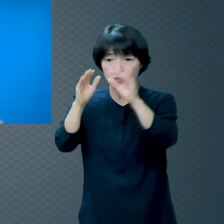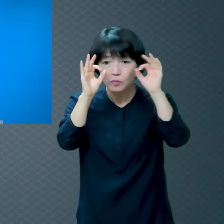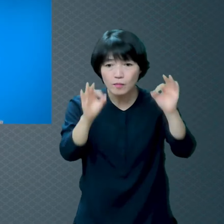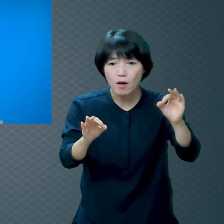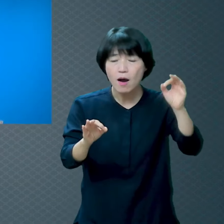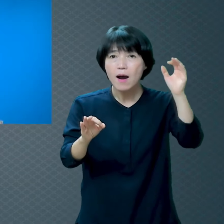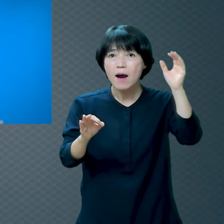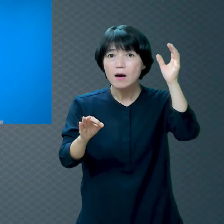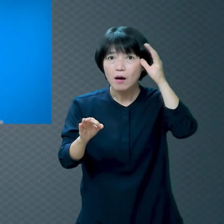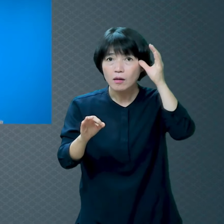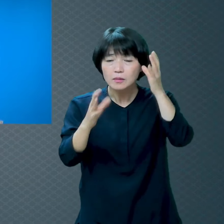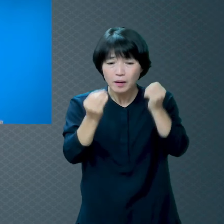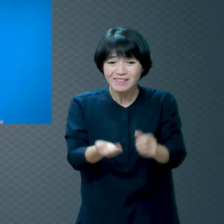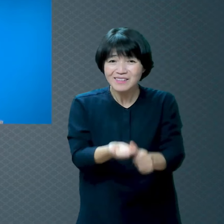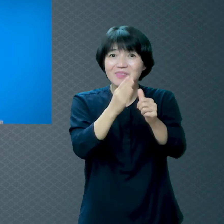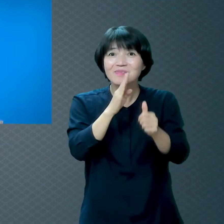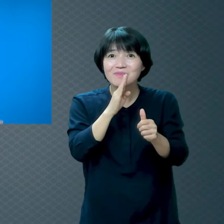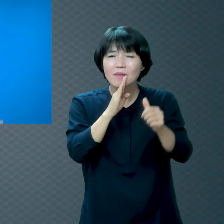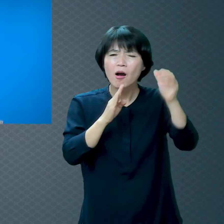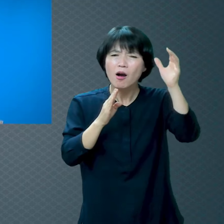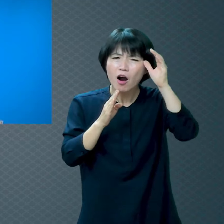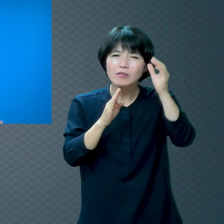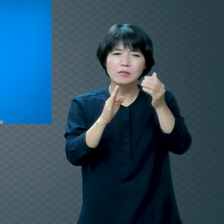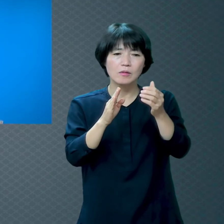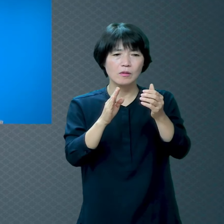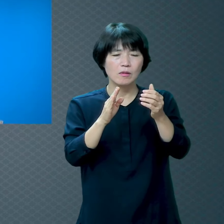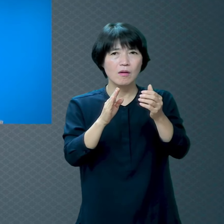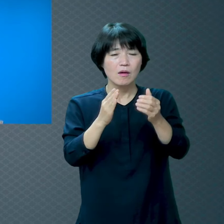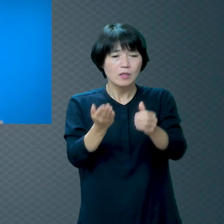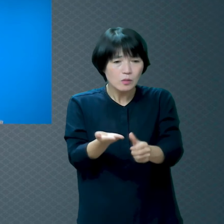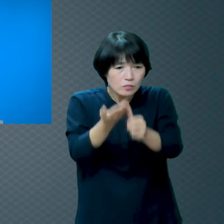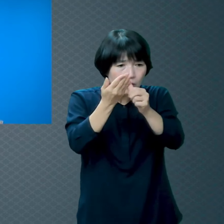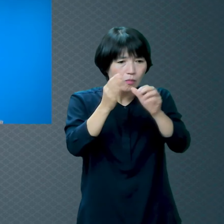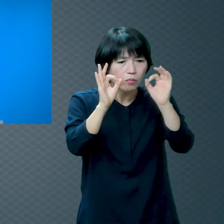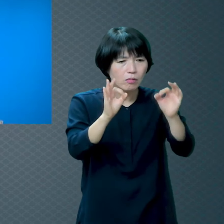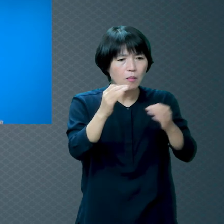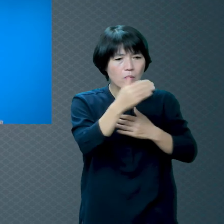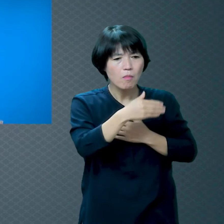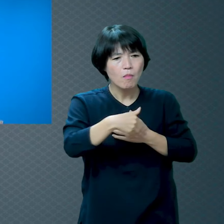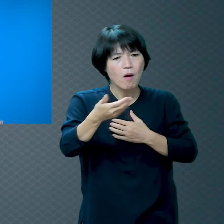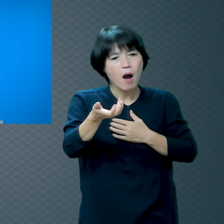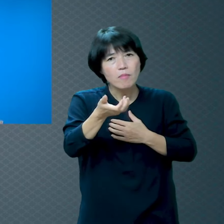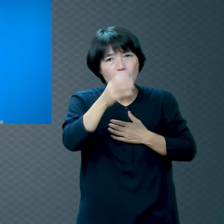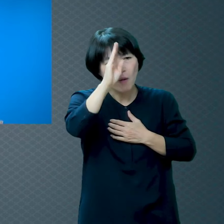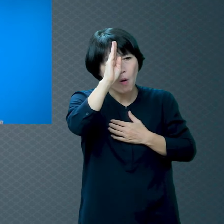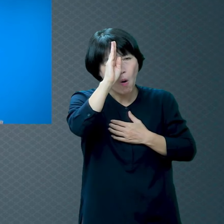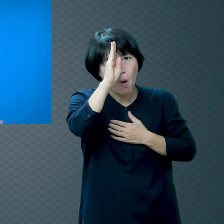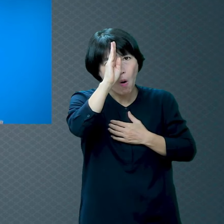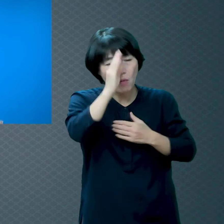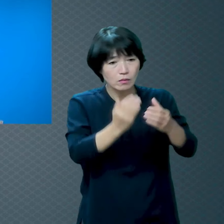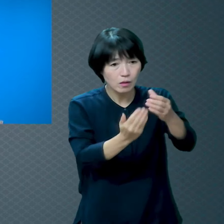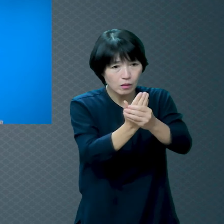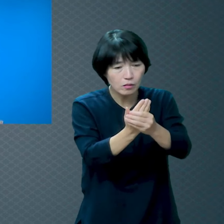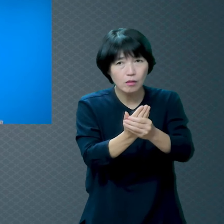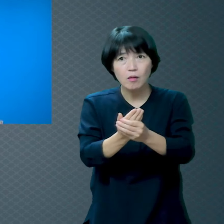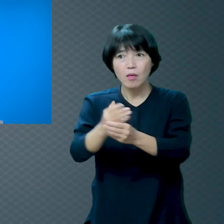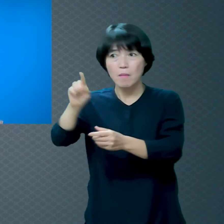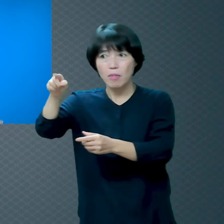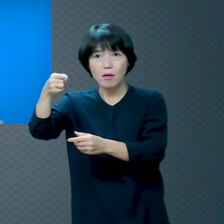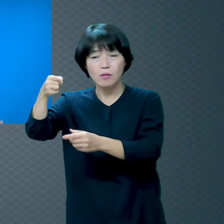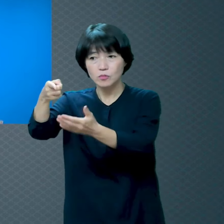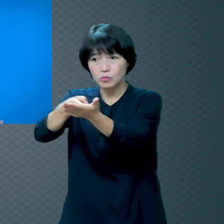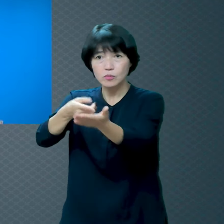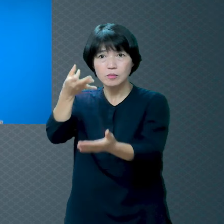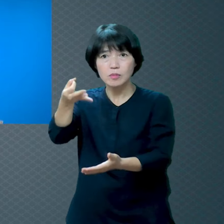아파요 집에서 키우던 개가 아파요 백만 원 드려야 되는데 수술하려면 할래요 안 할래요